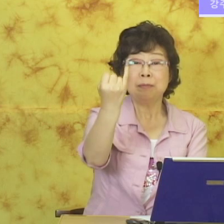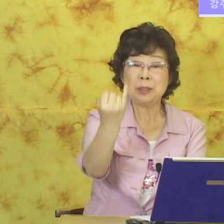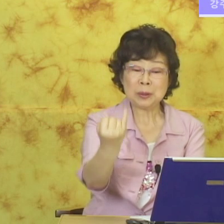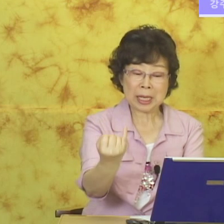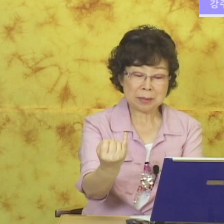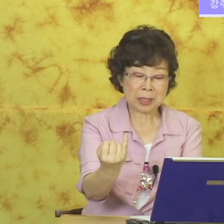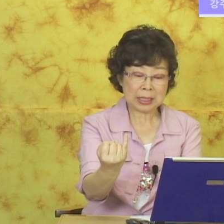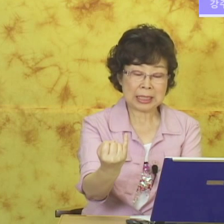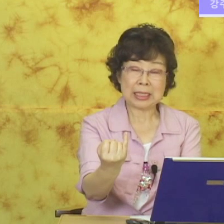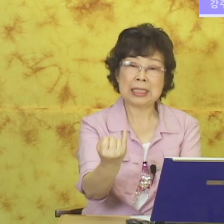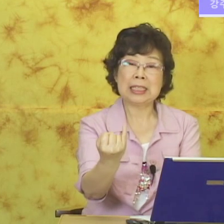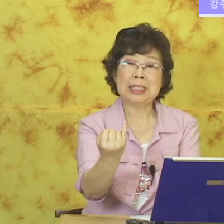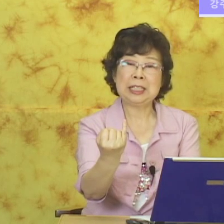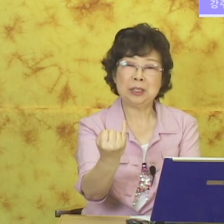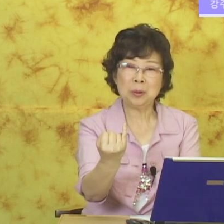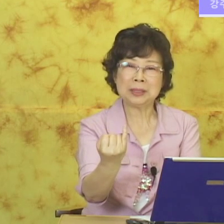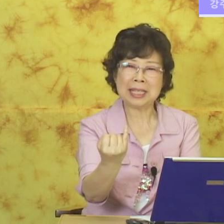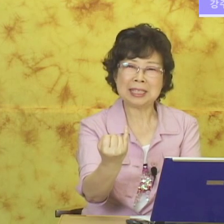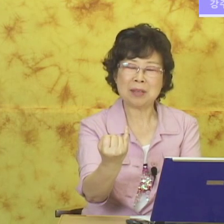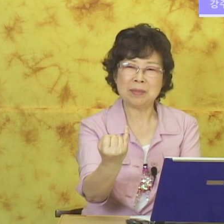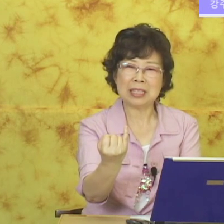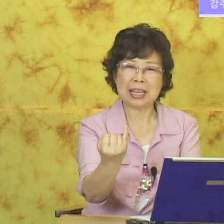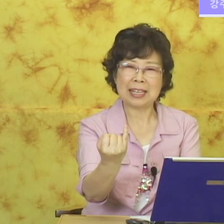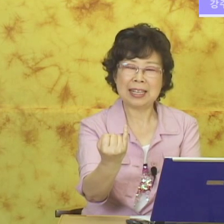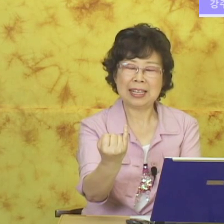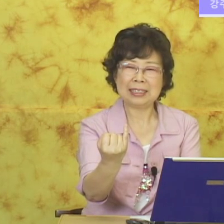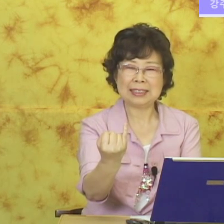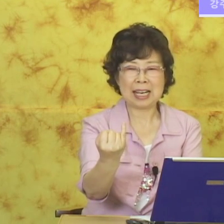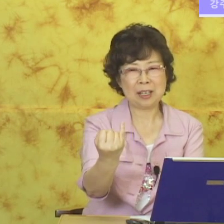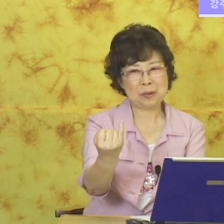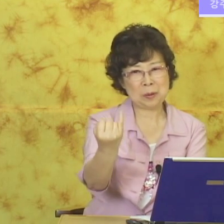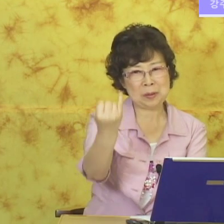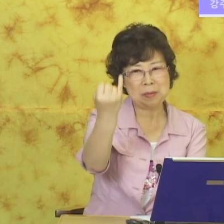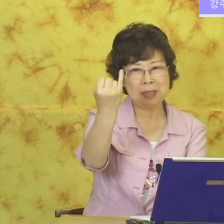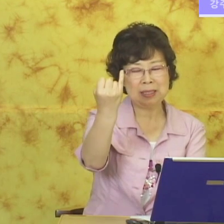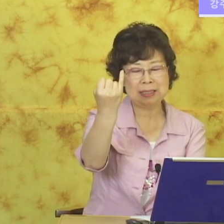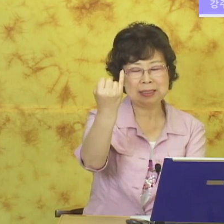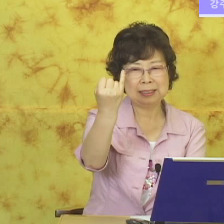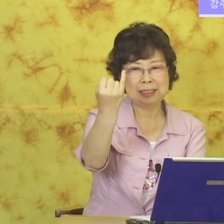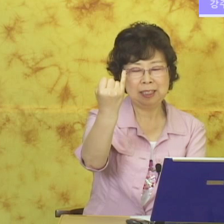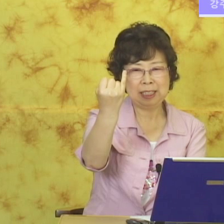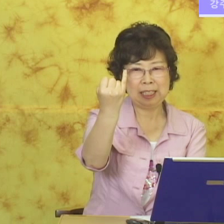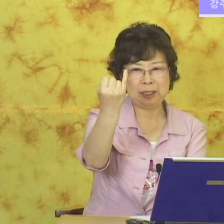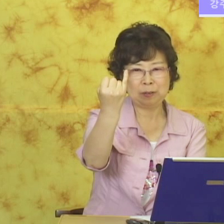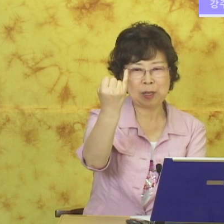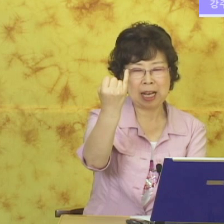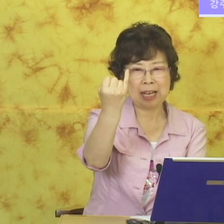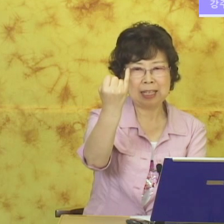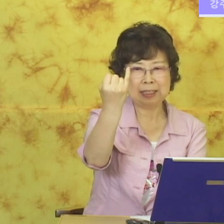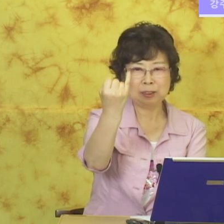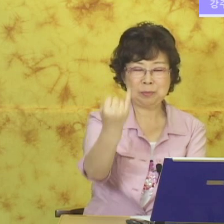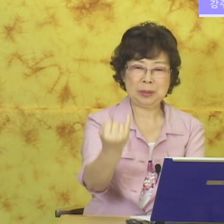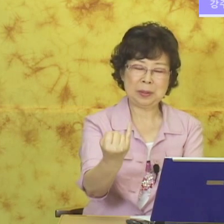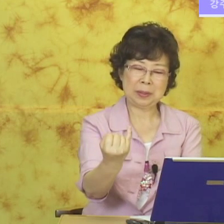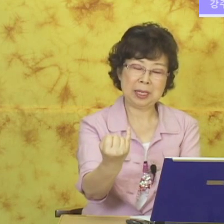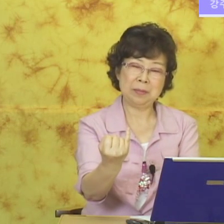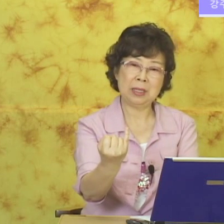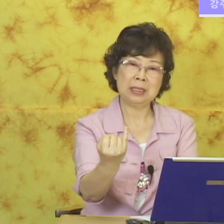밑으로 내리면 여동생이 됩니다. 자. 위로 올리면 언니, 누나. 밑으로 내리면